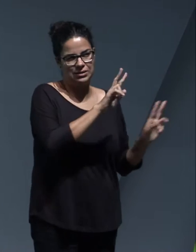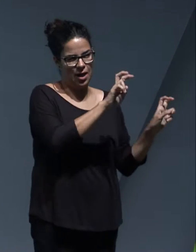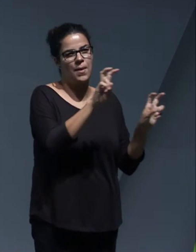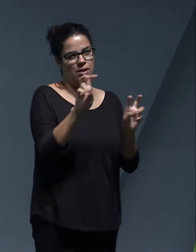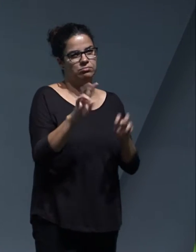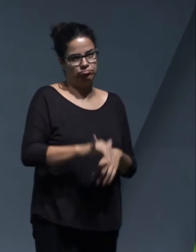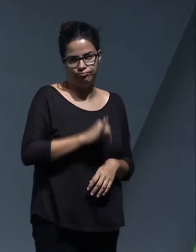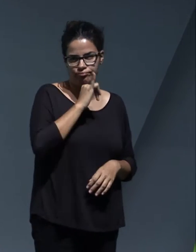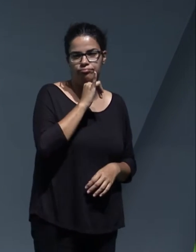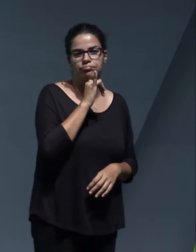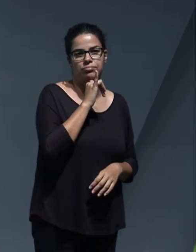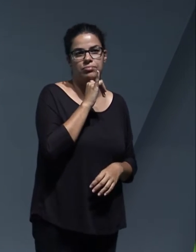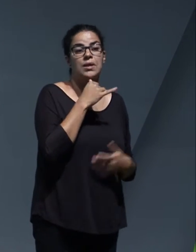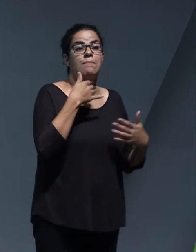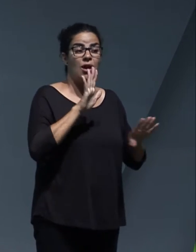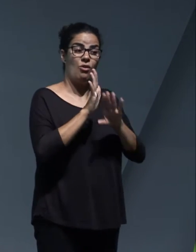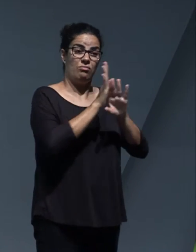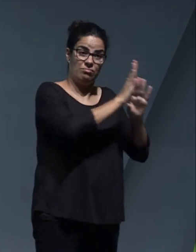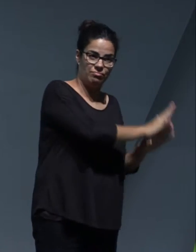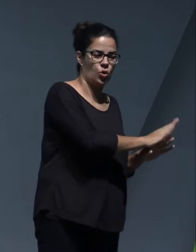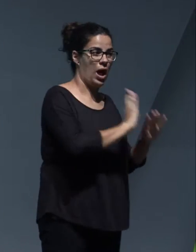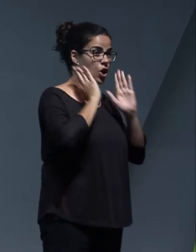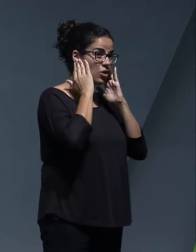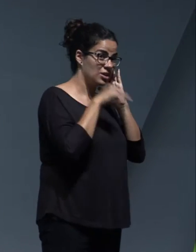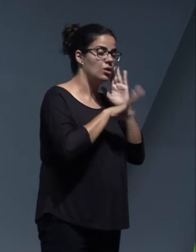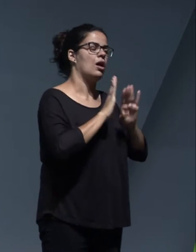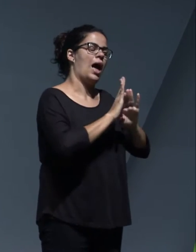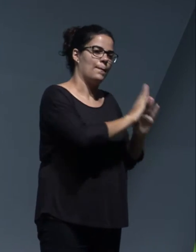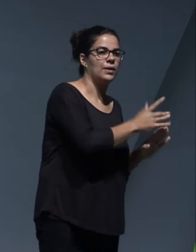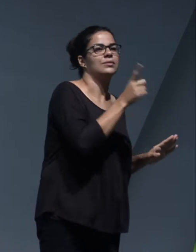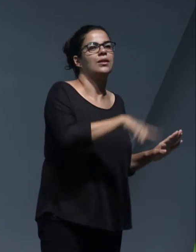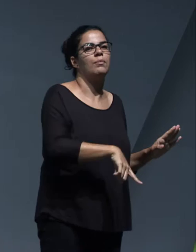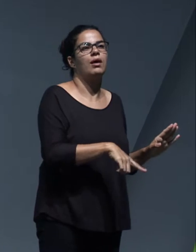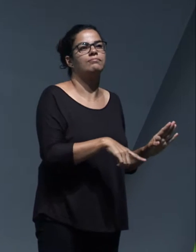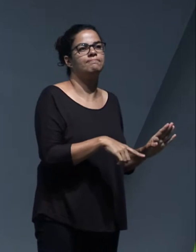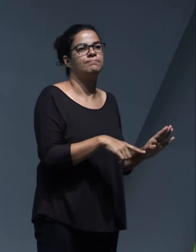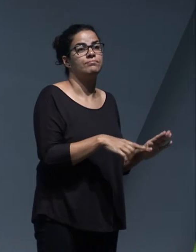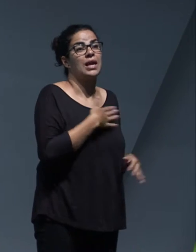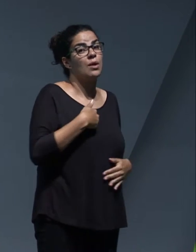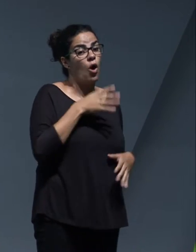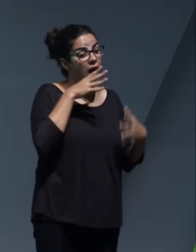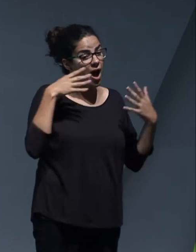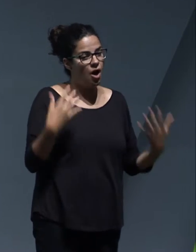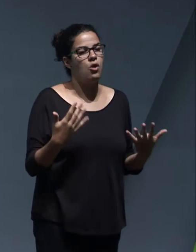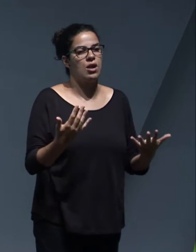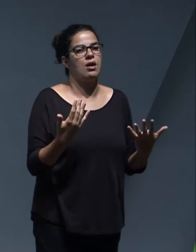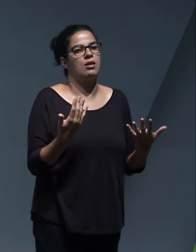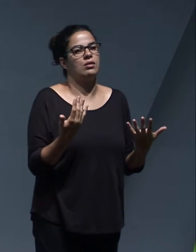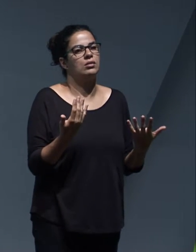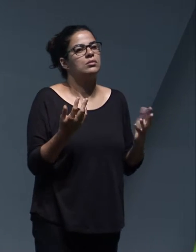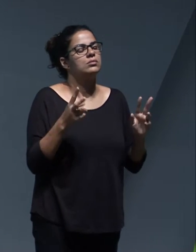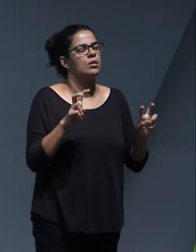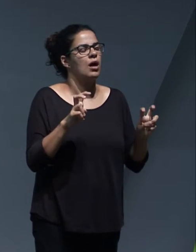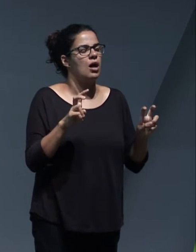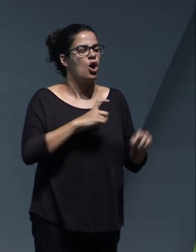Pero independientemente, aparte de ese Congreso, sí es verdad que queremos ahora en torno a lo que es la Comisión Insular de Seguimiento